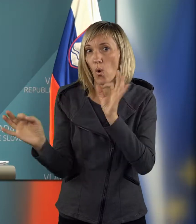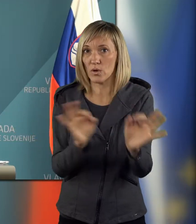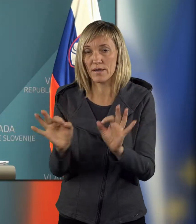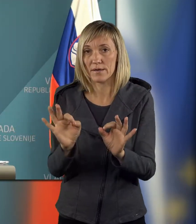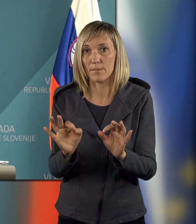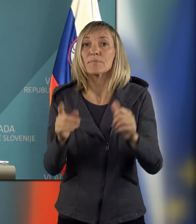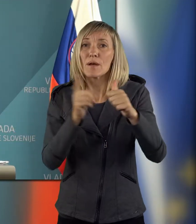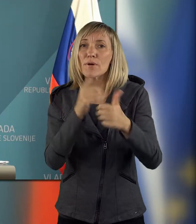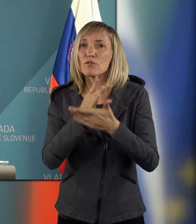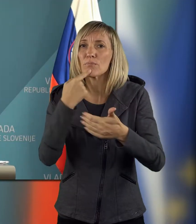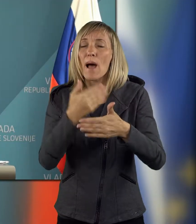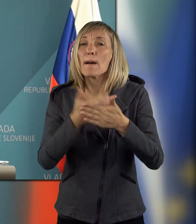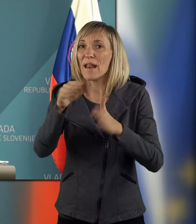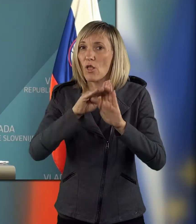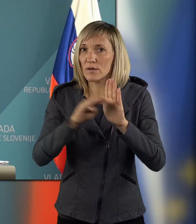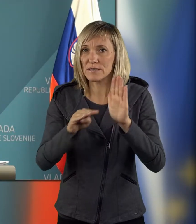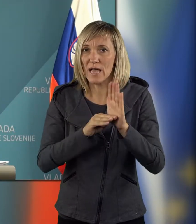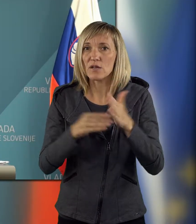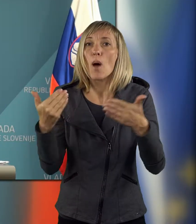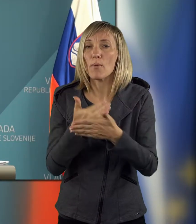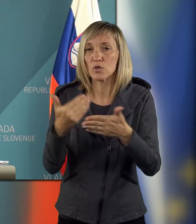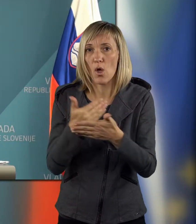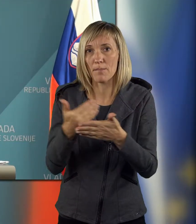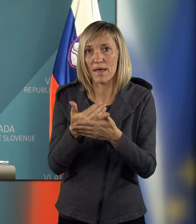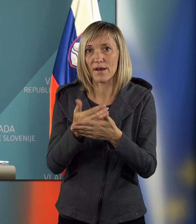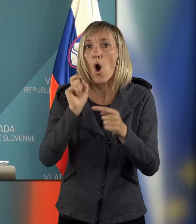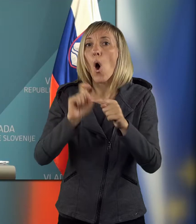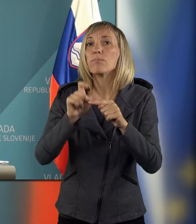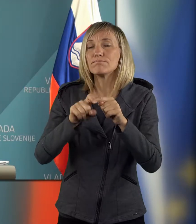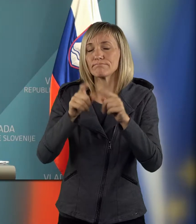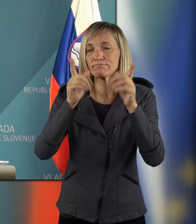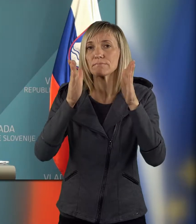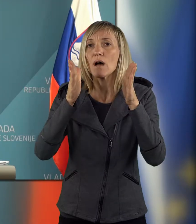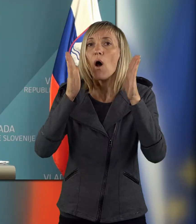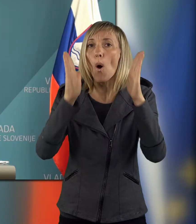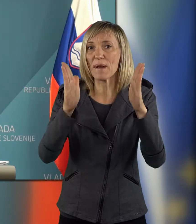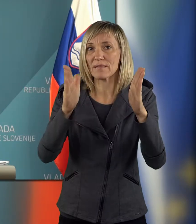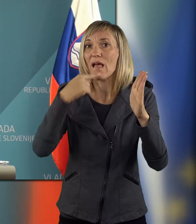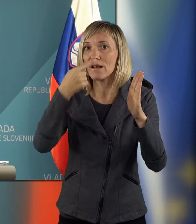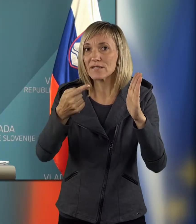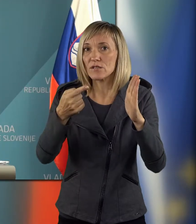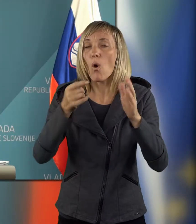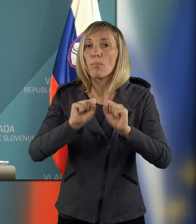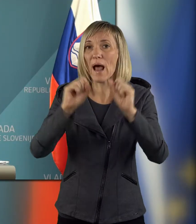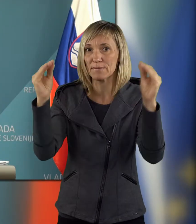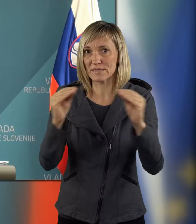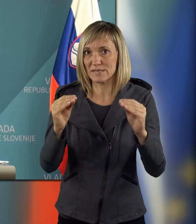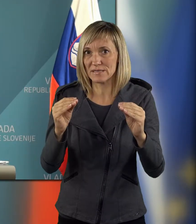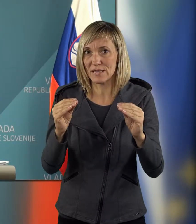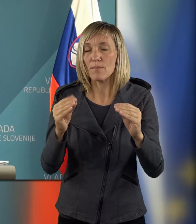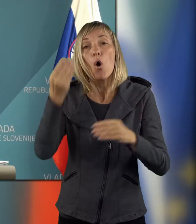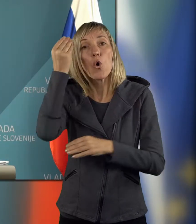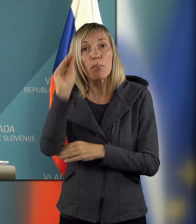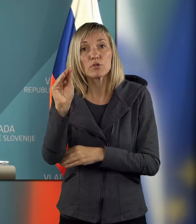Kot sem povedala, s predlogom zakona je posodobljena opredelitev obramnega sistema, upoštevajo se veljavni